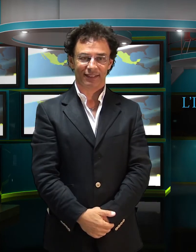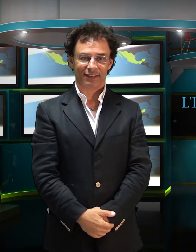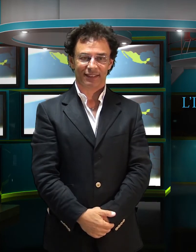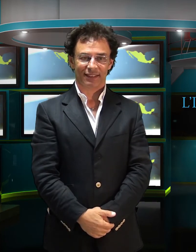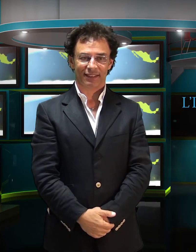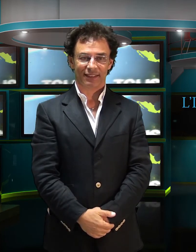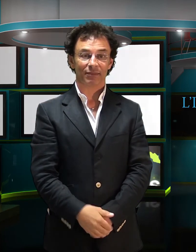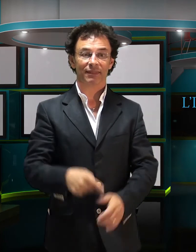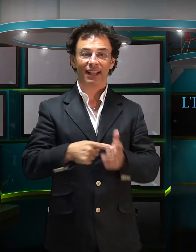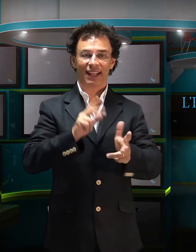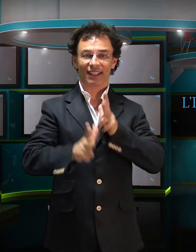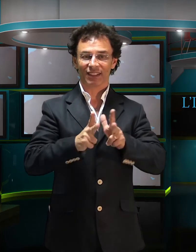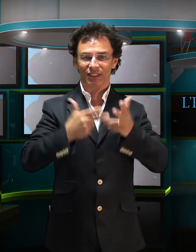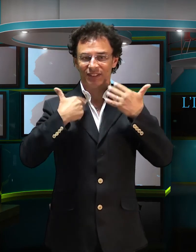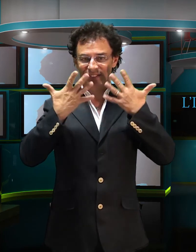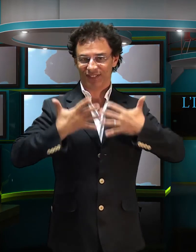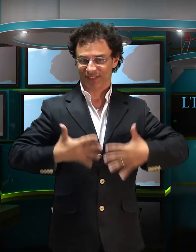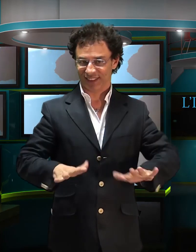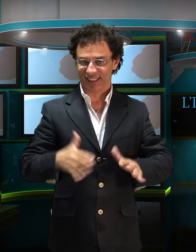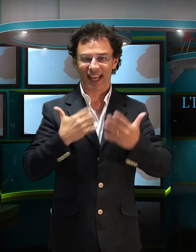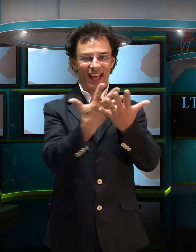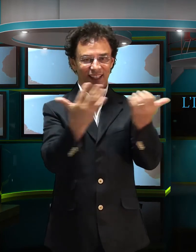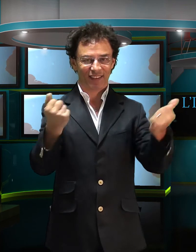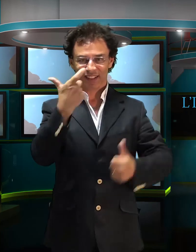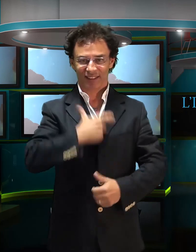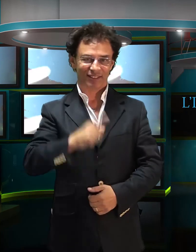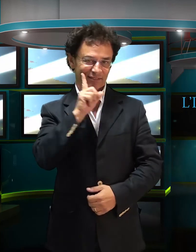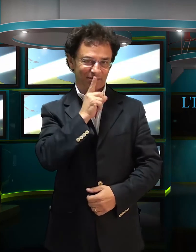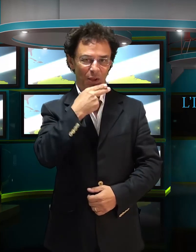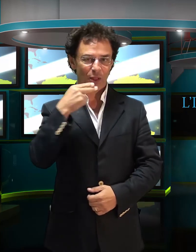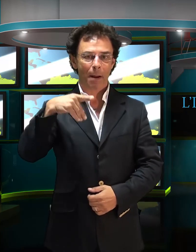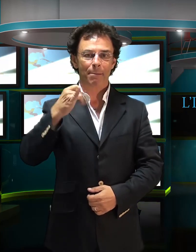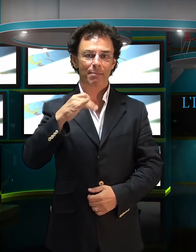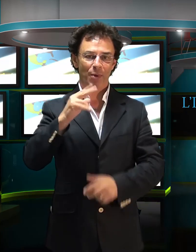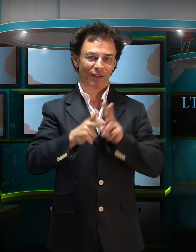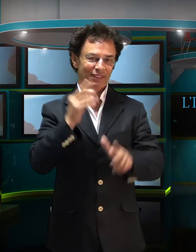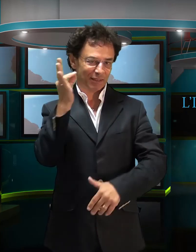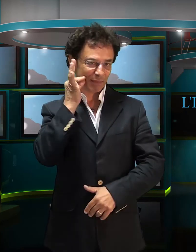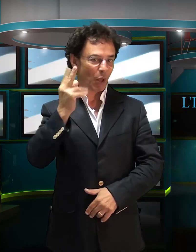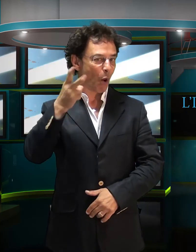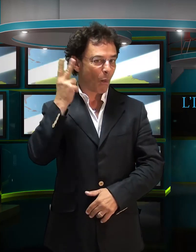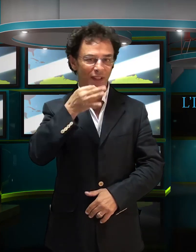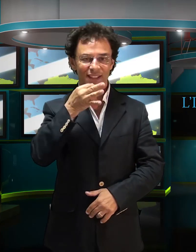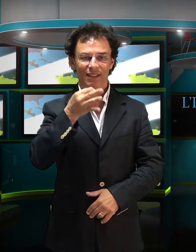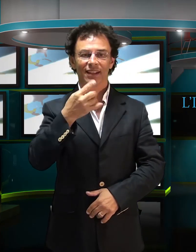Il Tigilis è finito. Arrivederci da Pippo Sclafani, sordo, e Salvatore Romano, udente.